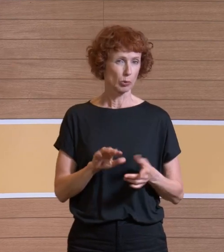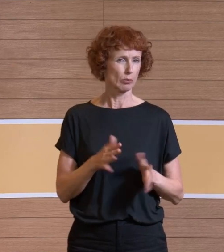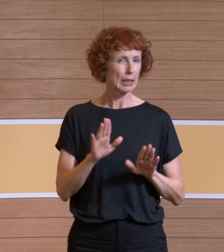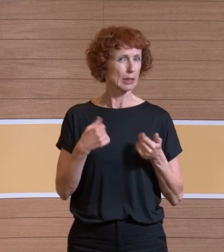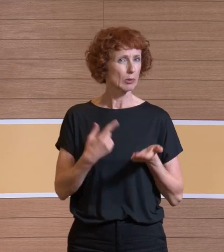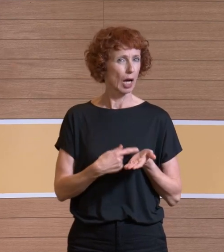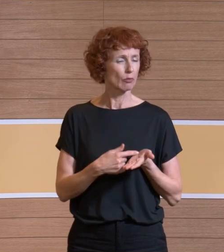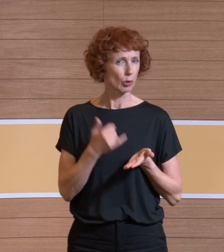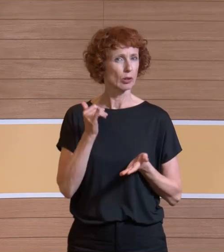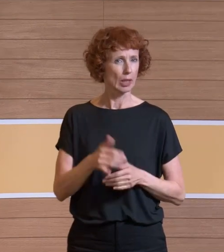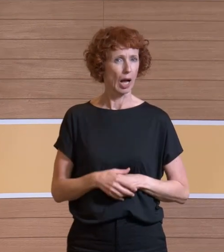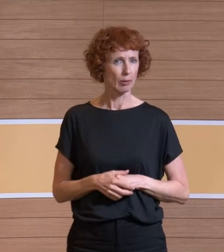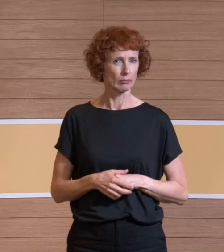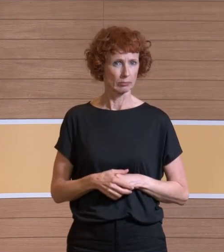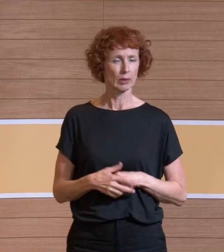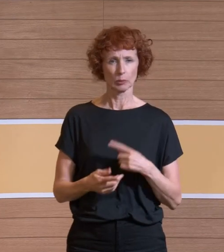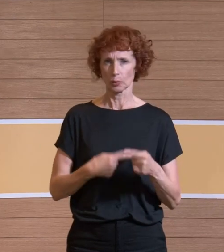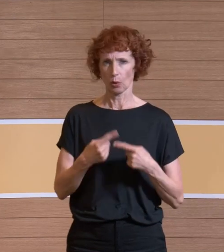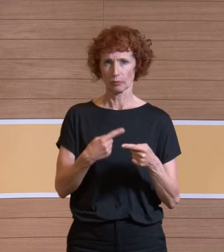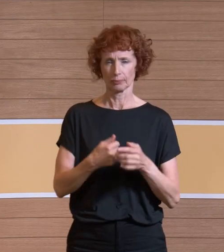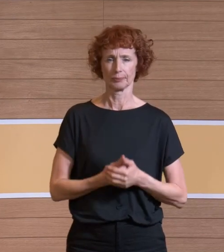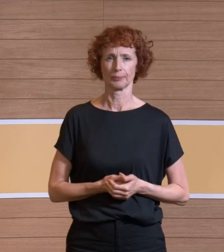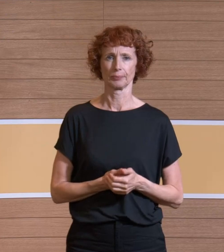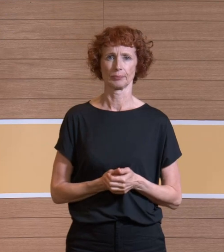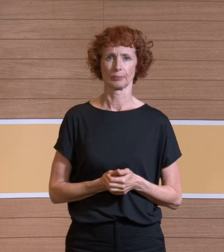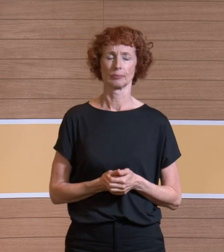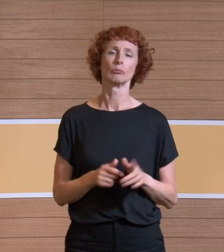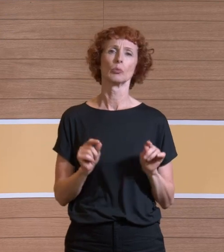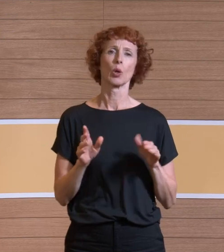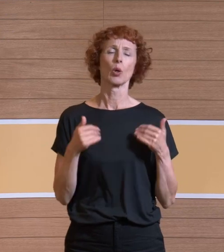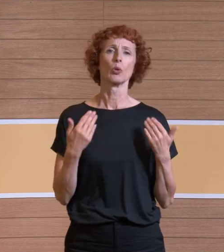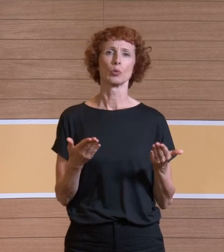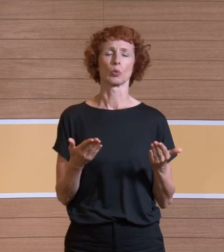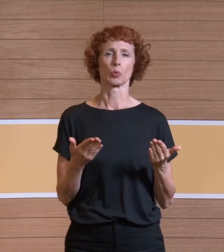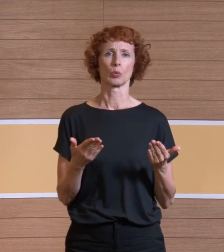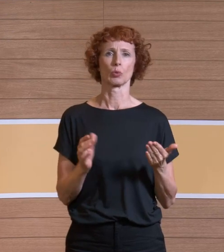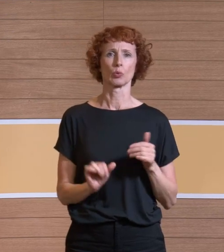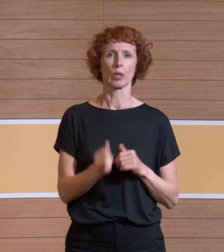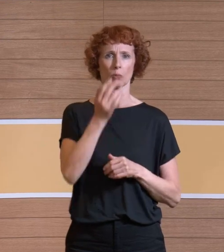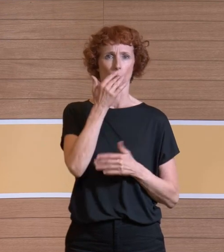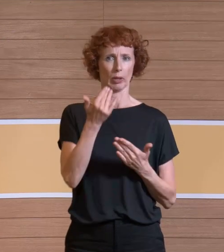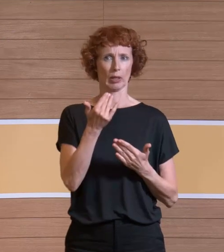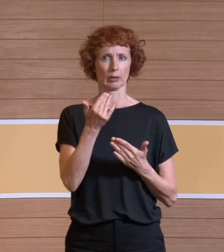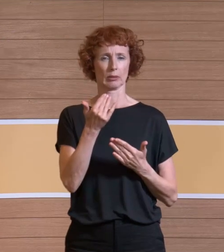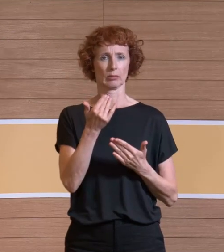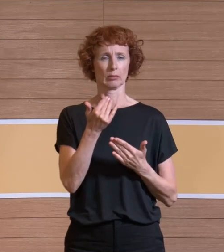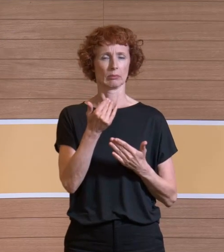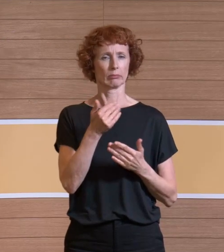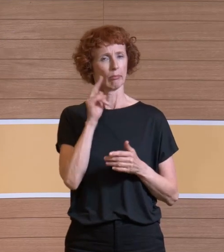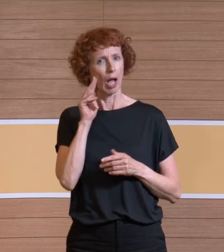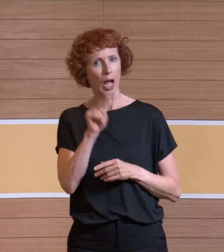Anforderungen. Und das dauert halt, ist schon klar. Also wir haben hier erstmal versucht, einen ersten Einblick zu kriegen, eine Orientierung. Und